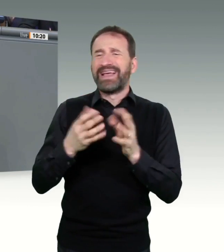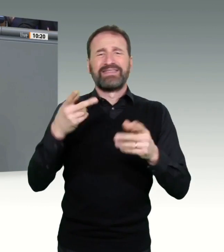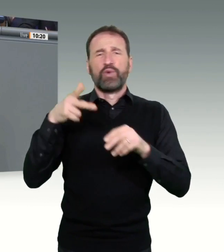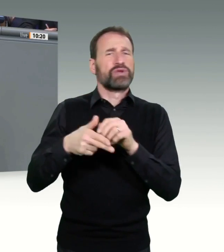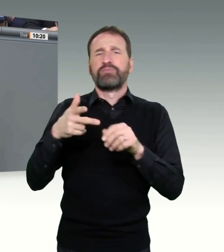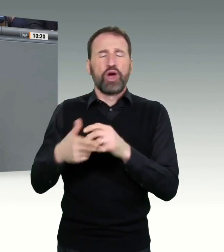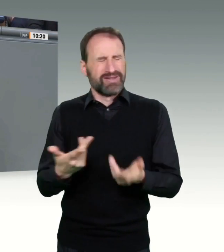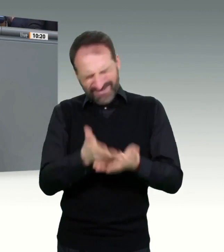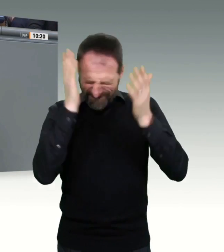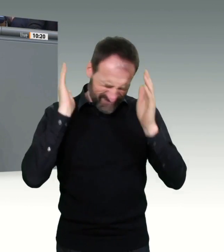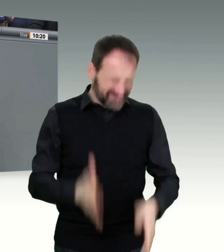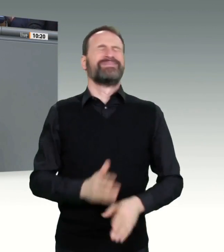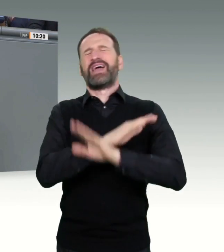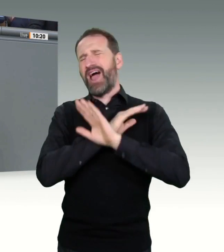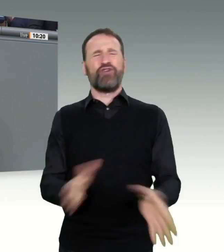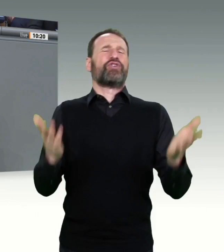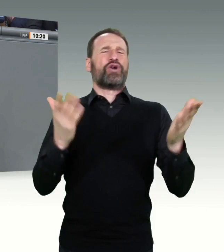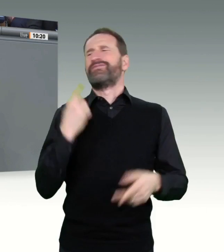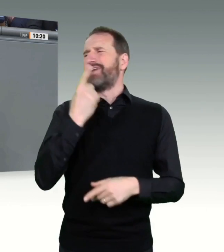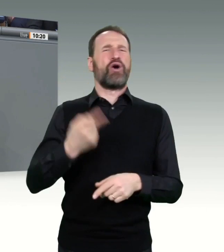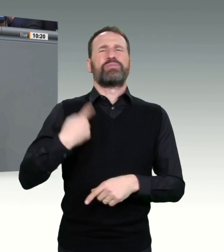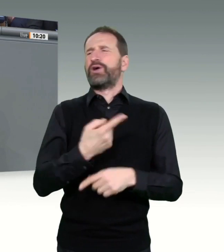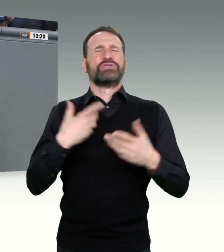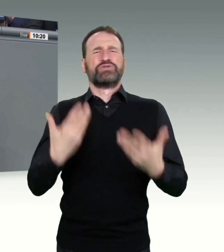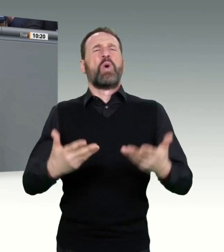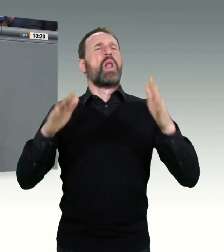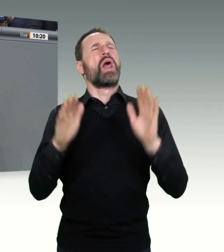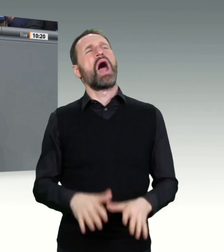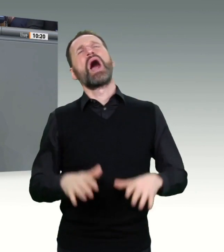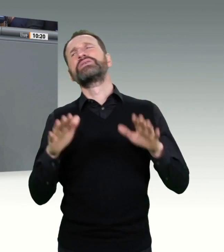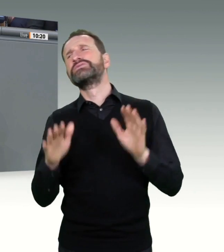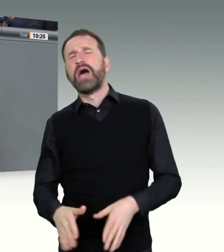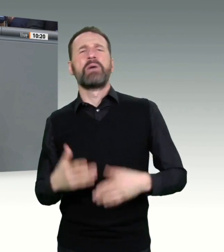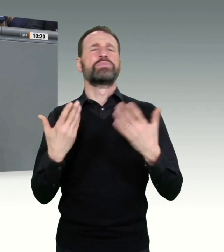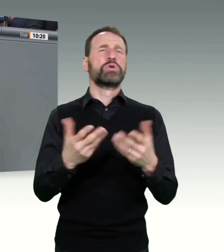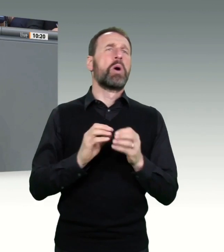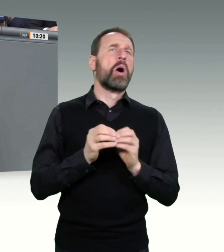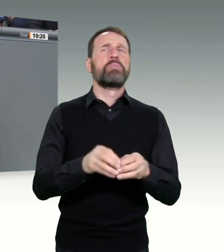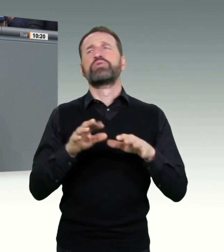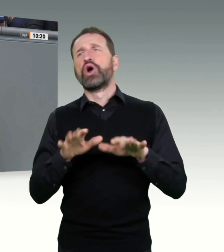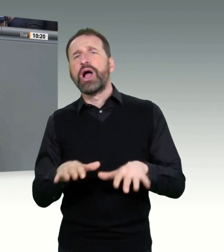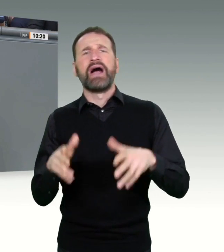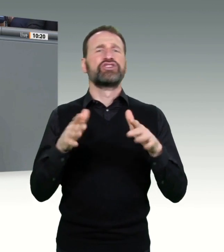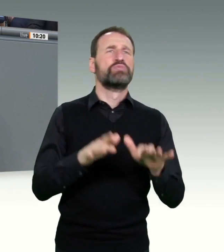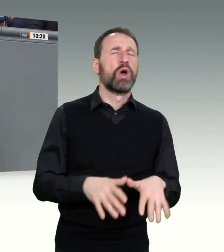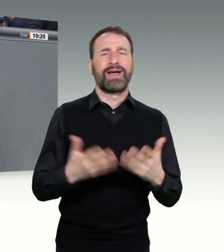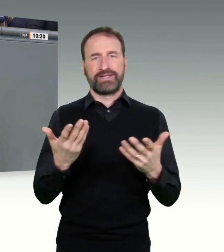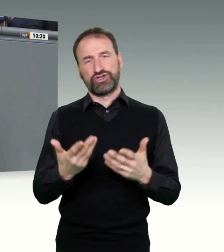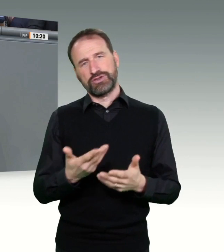Warum läuft das bei uns so bürokratisch? Unser Ziel, und das ist das Ziel unseres Antrages, muss es sein, mit